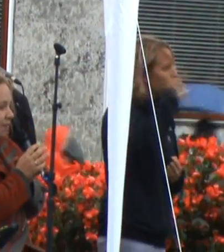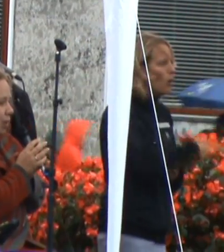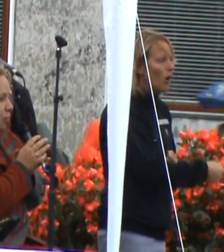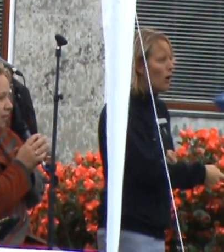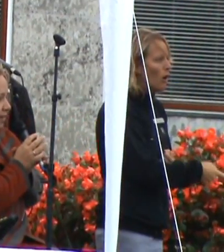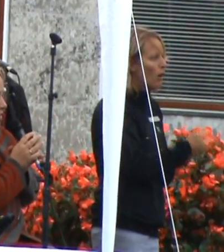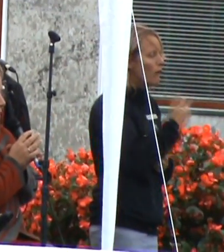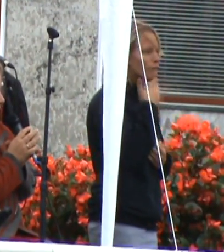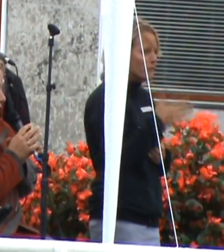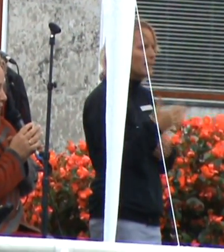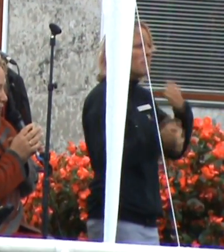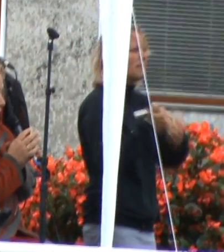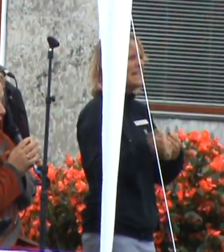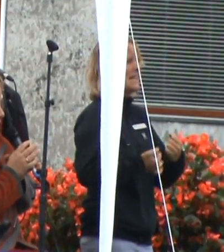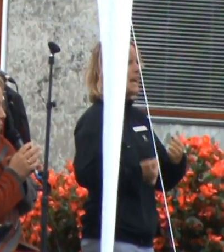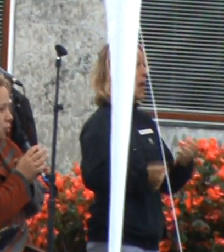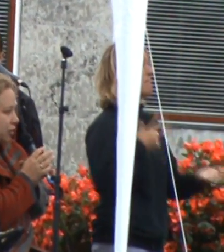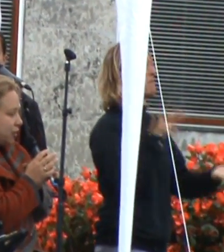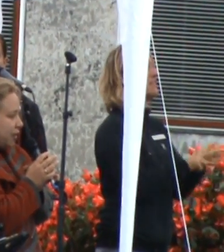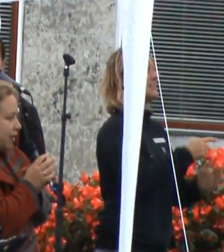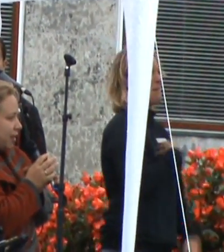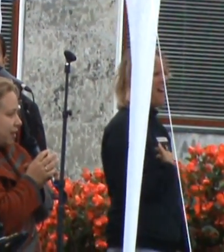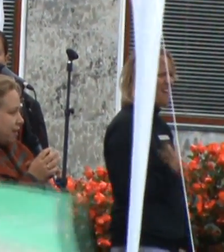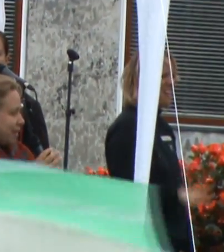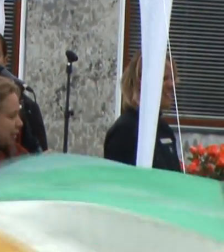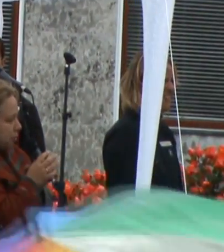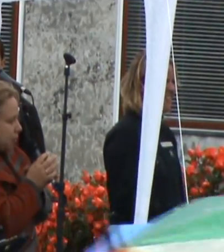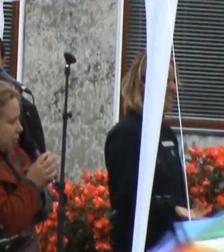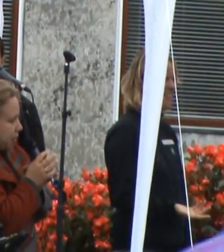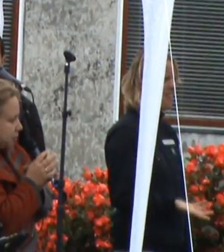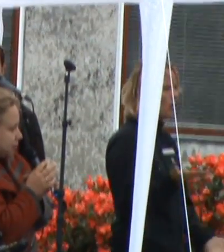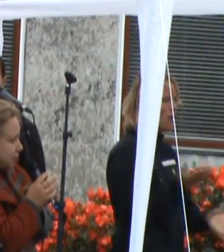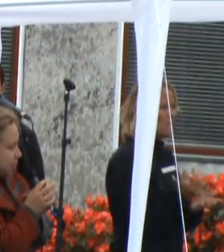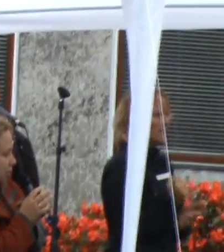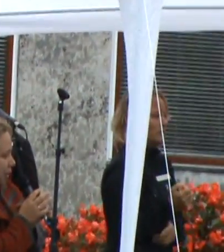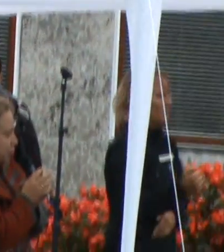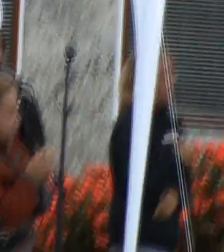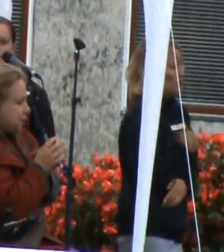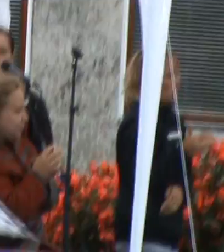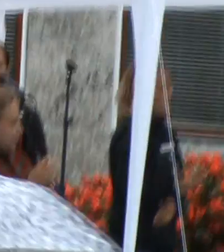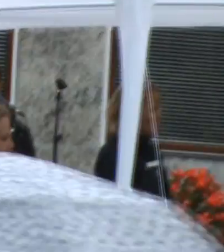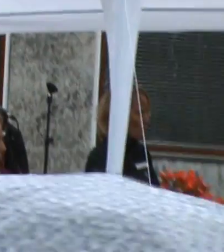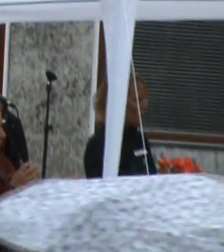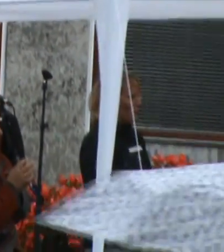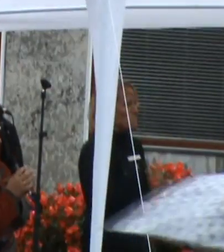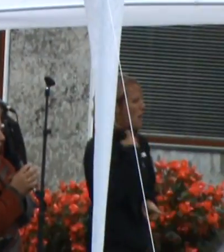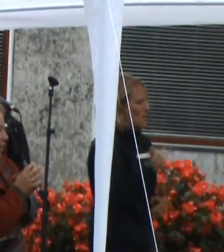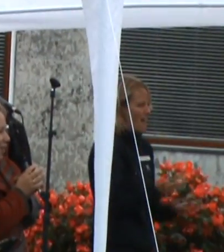For bilen var jo bevittet til mig. Og sådan sådan var det jo ikke mine børn. Det kom an på.